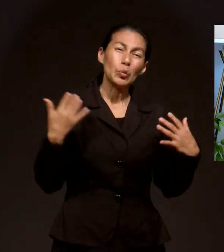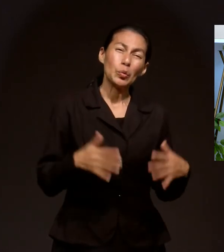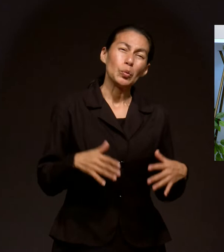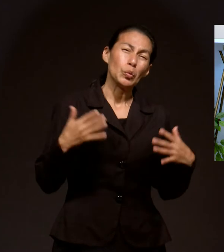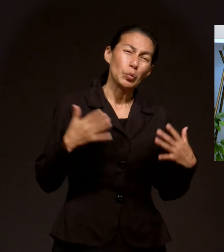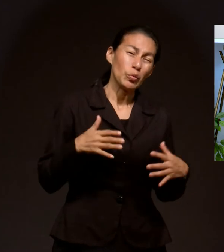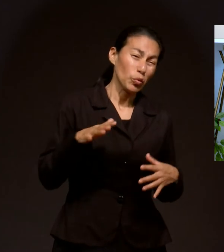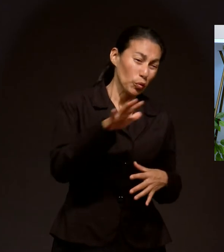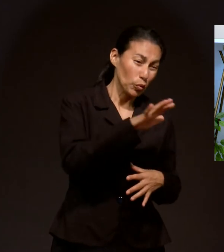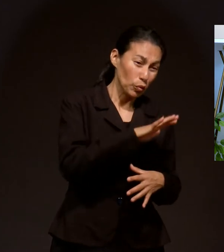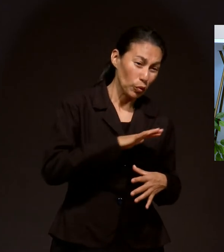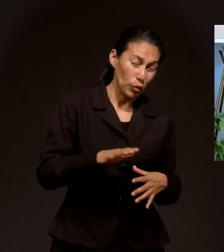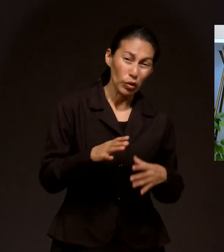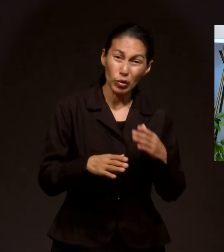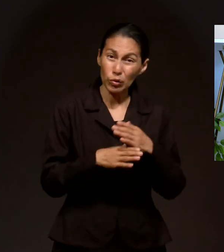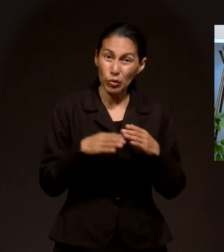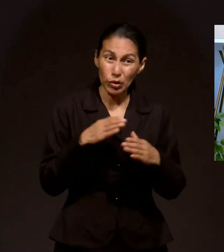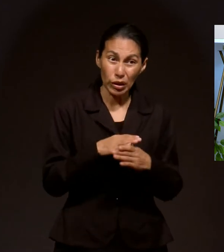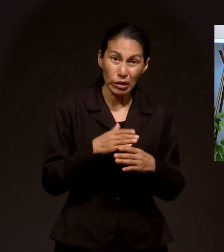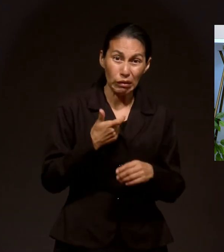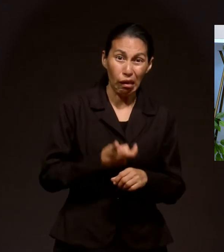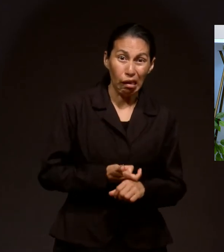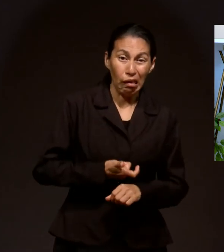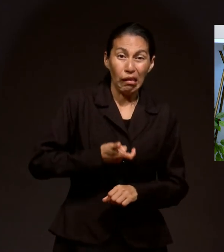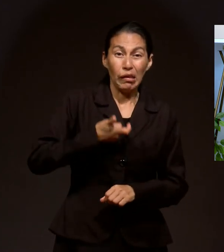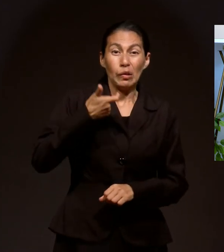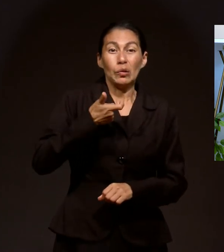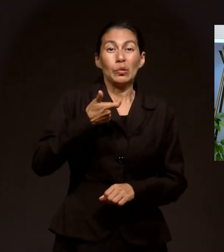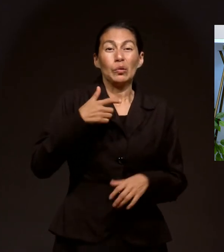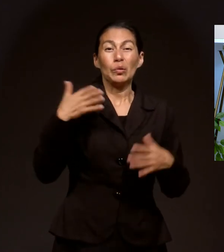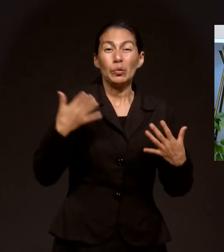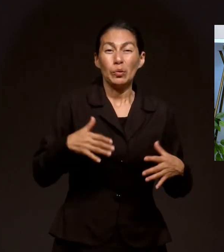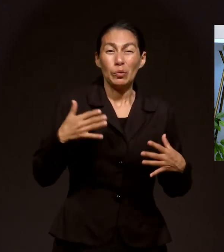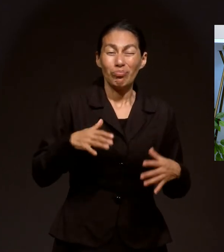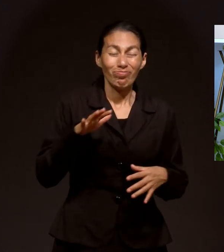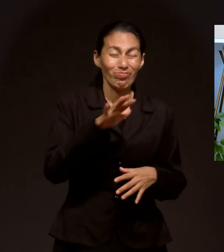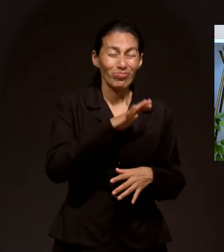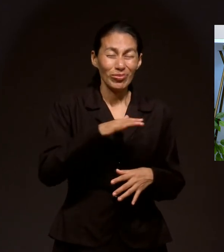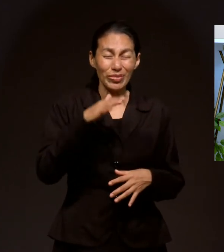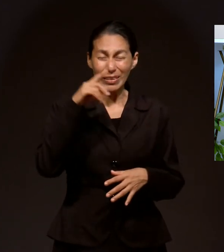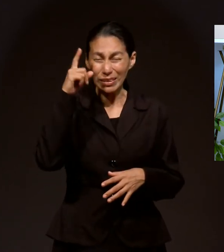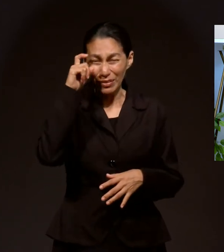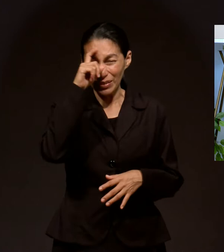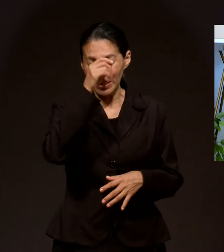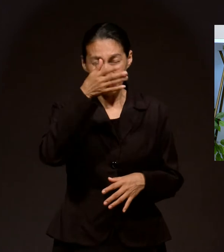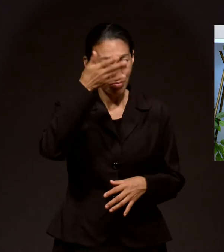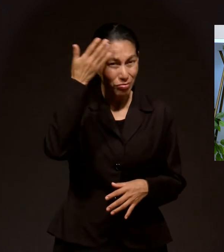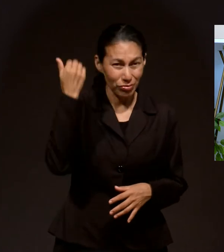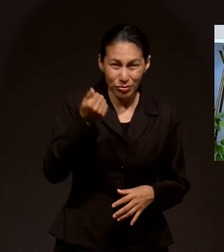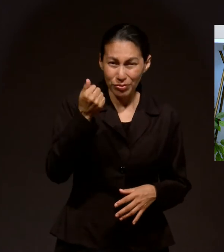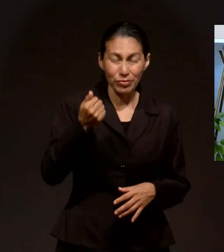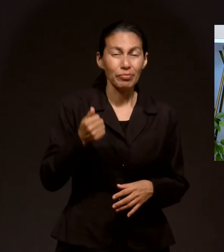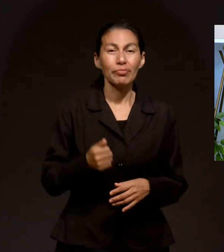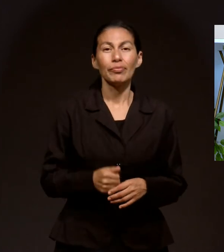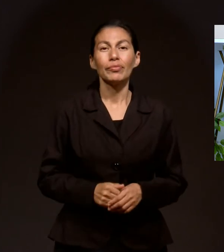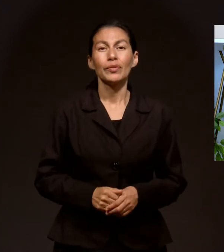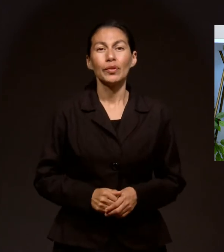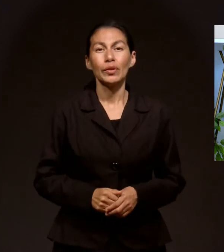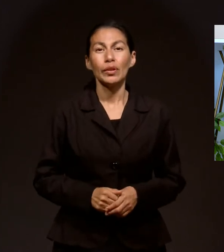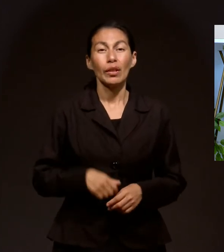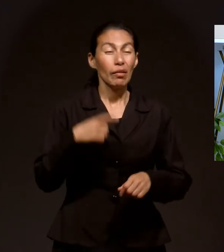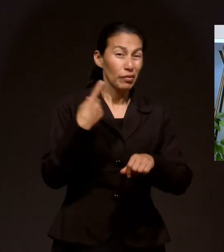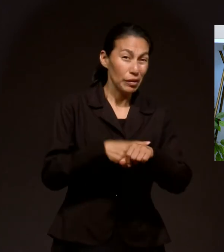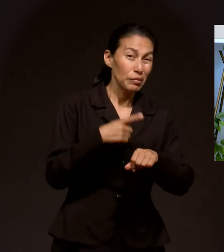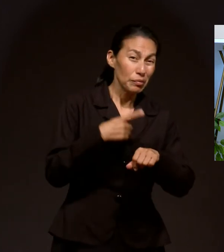rápidamente. Inflación que va a alcanzar límites insospechados. Tenemos